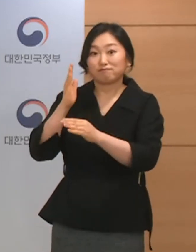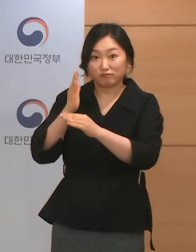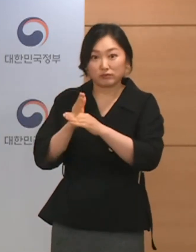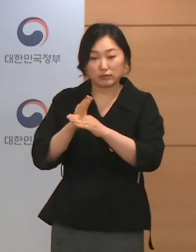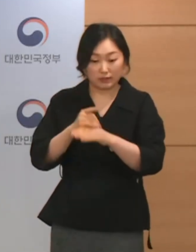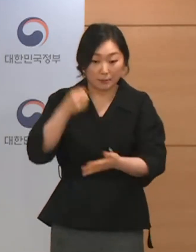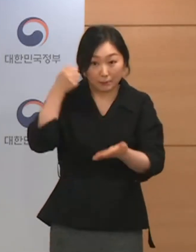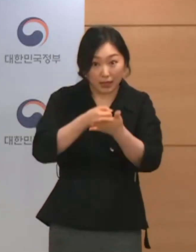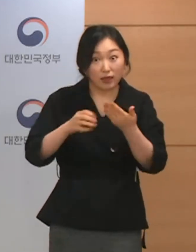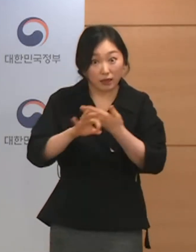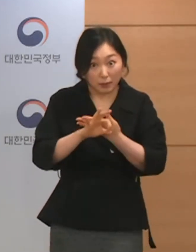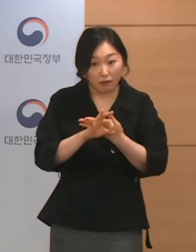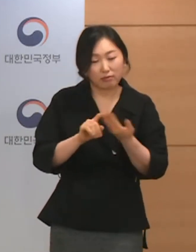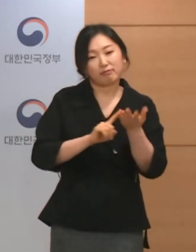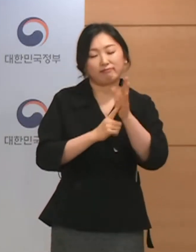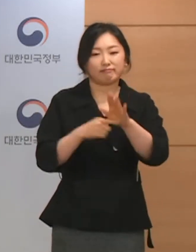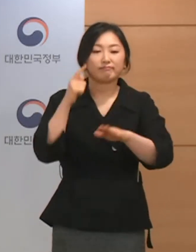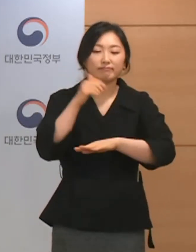안내할 예정입니다.